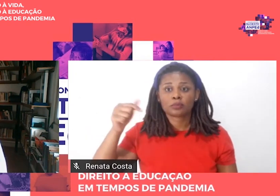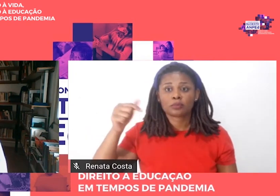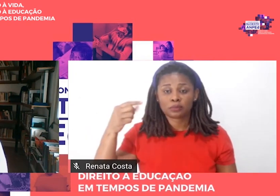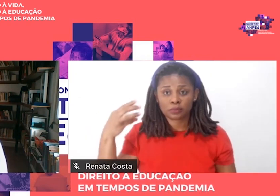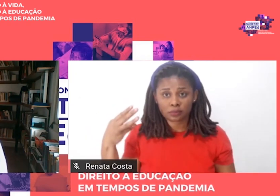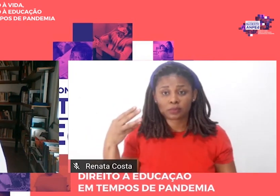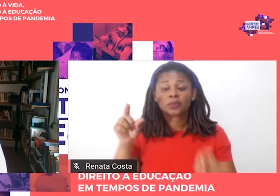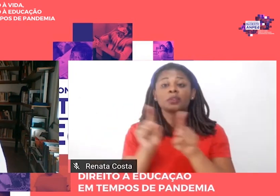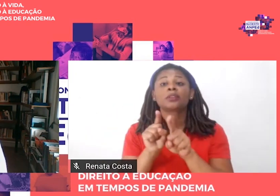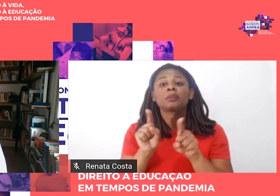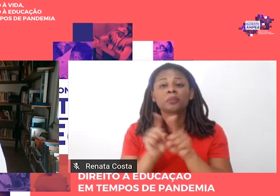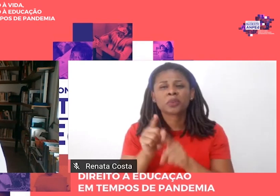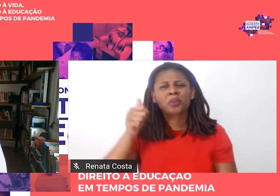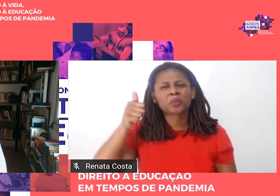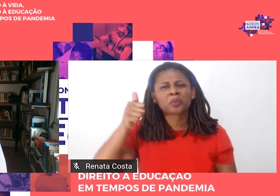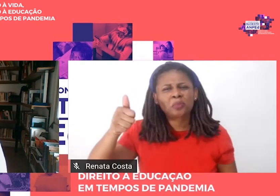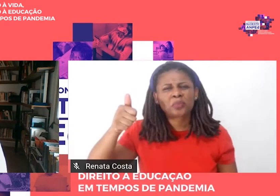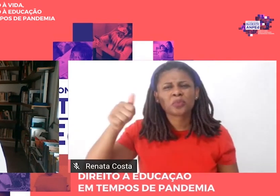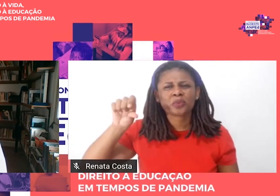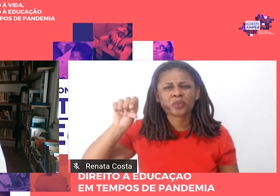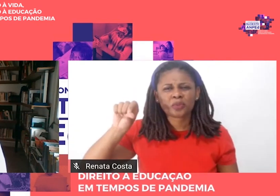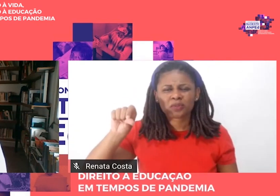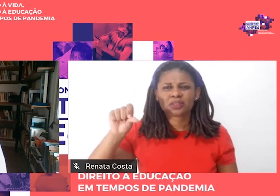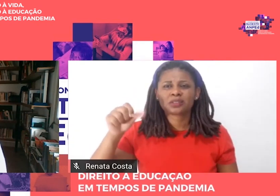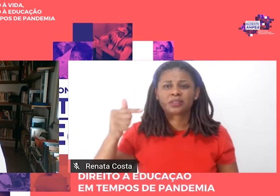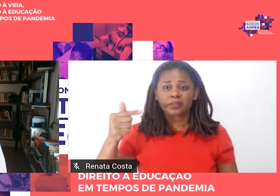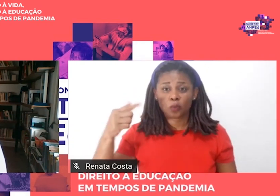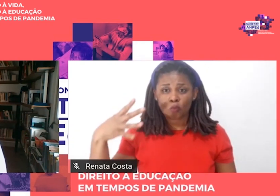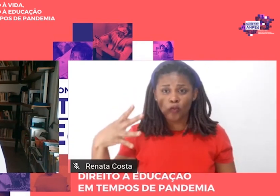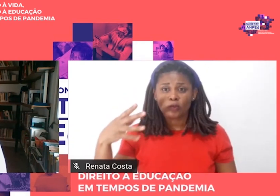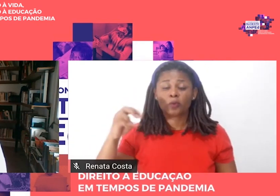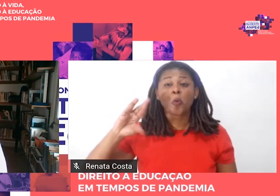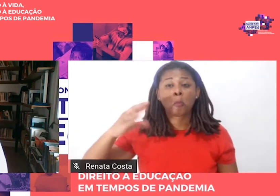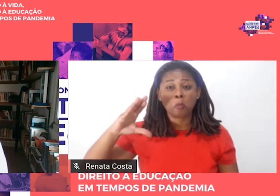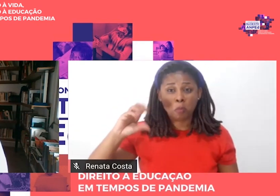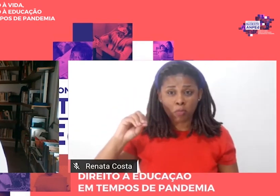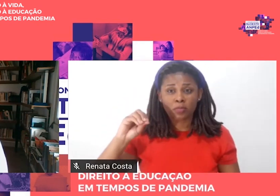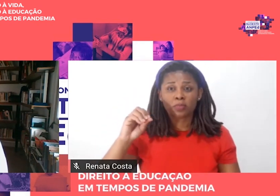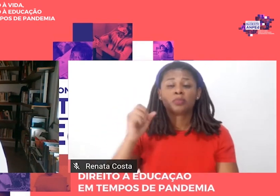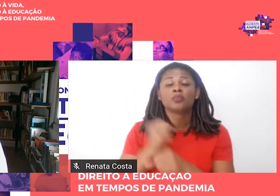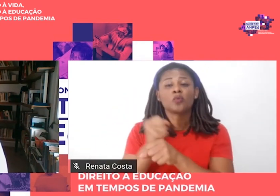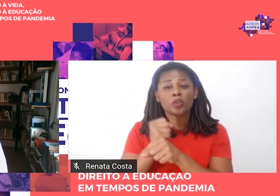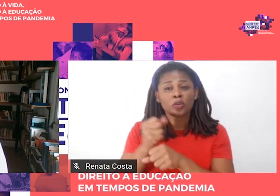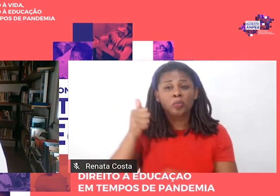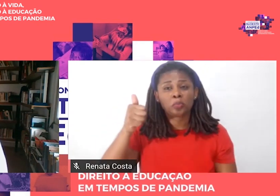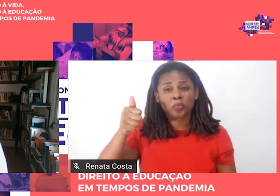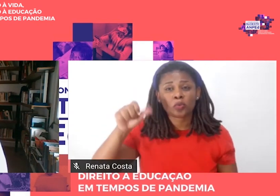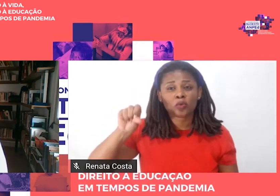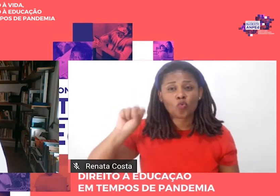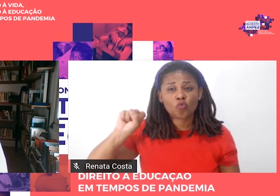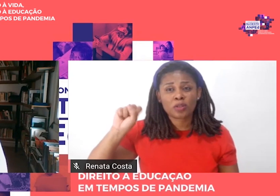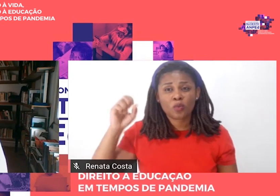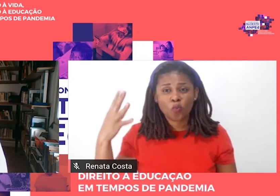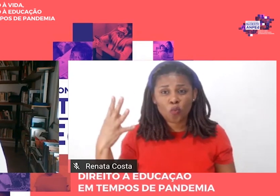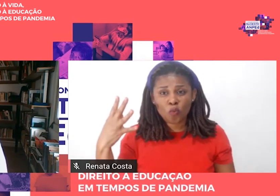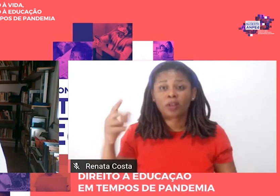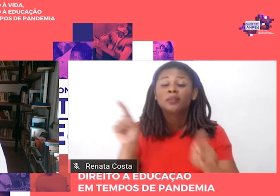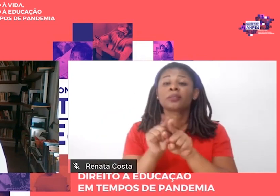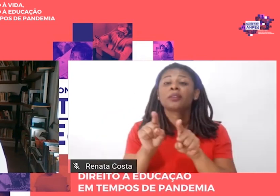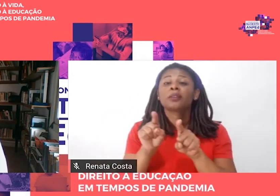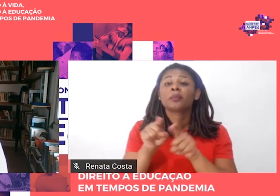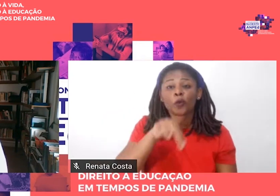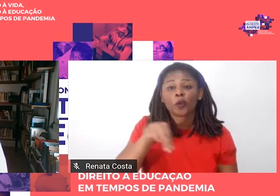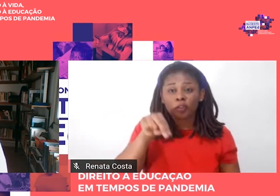segunda, em março de 84 à terceira, agosto de 84 à quarta, novembro de 84 à quinta